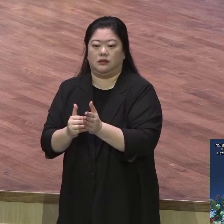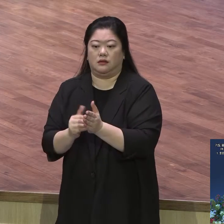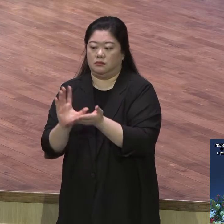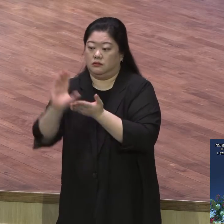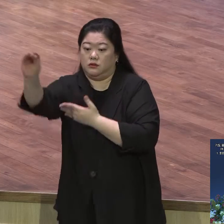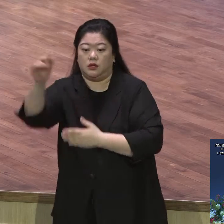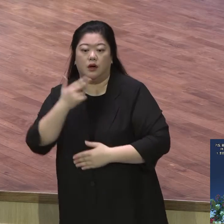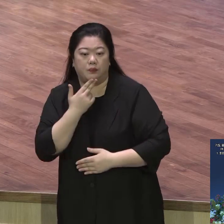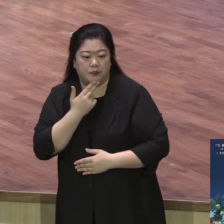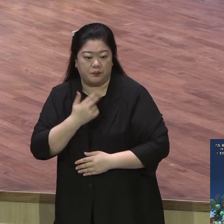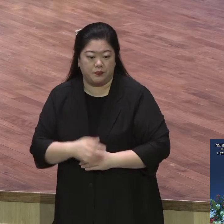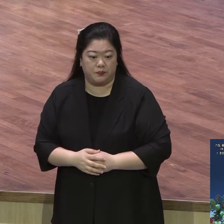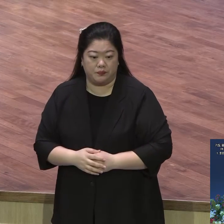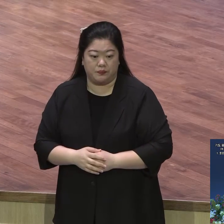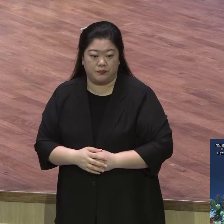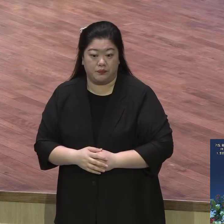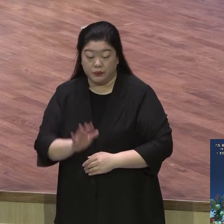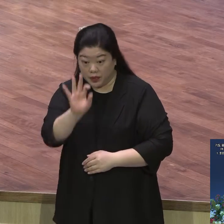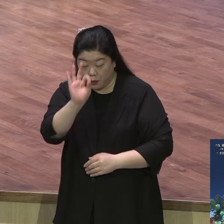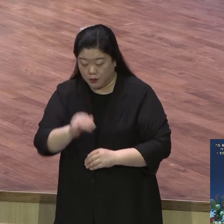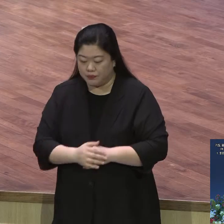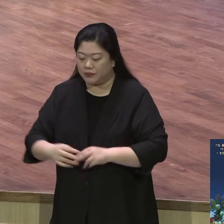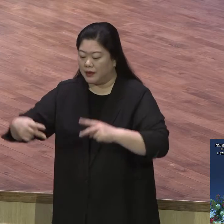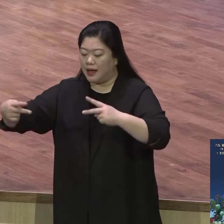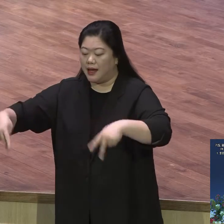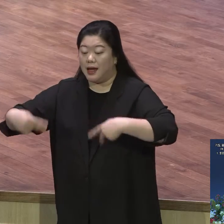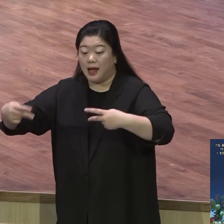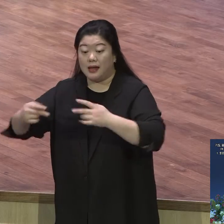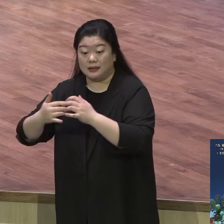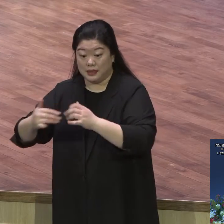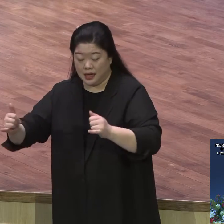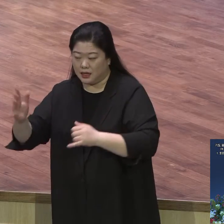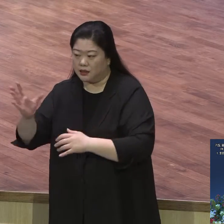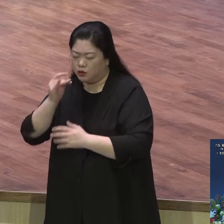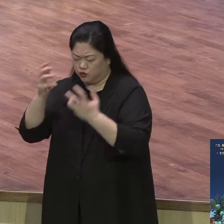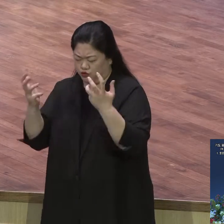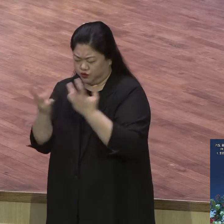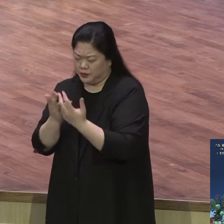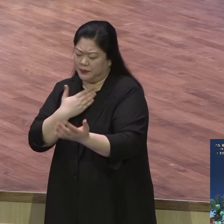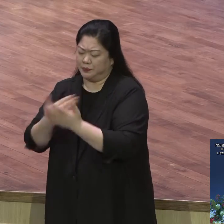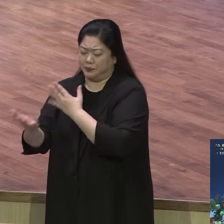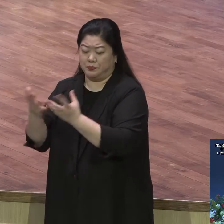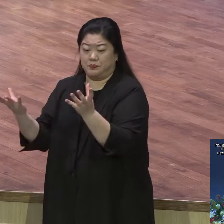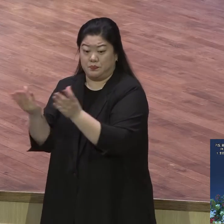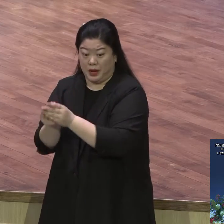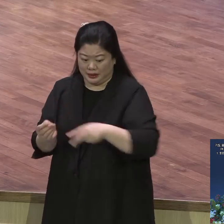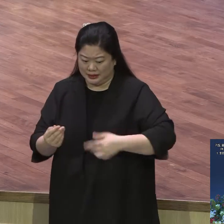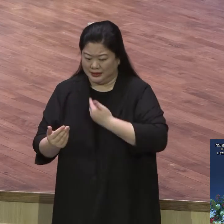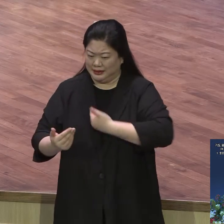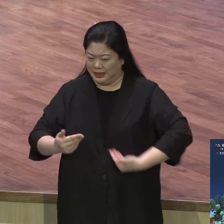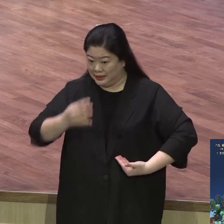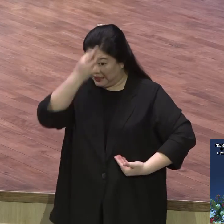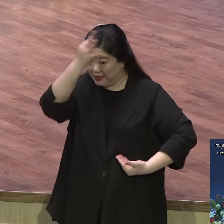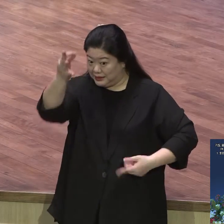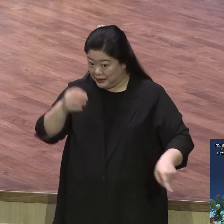엘리아와 함께 하시는 성령의 능력을 보았어요 제자님과 따라다 다니잖아요 그래서